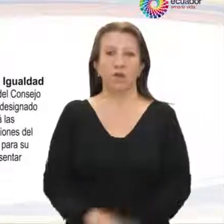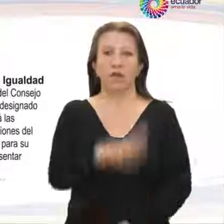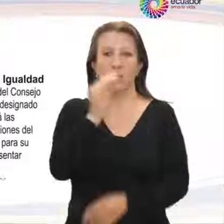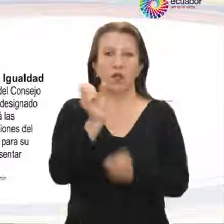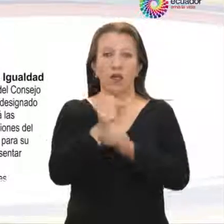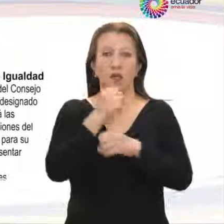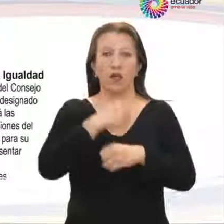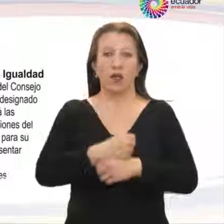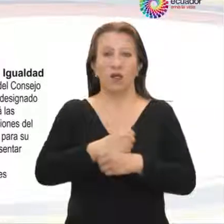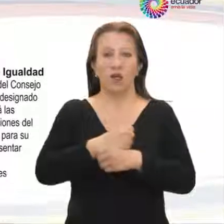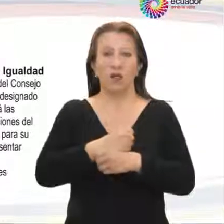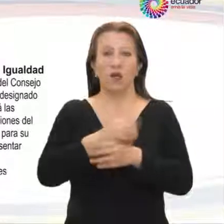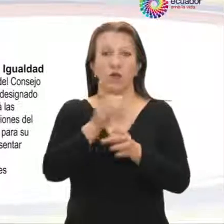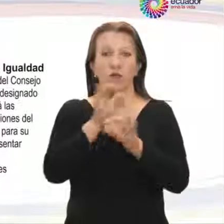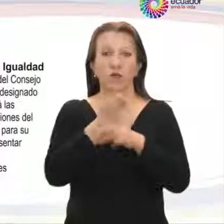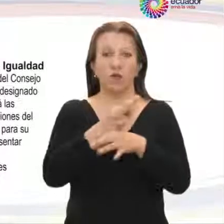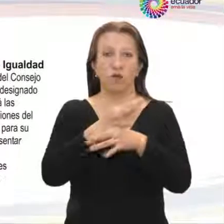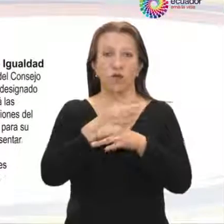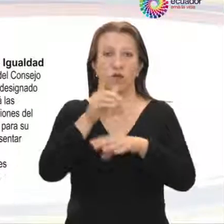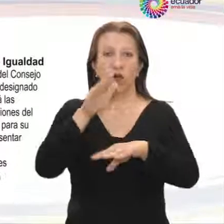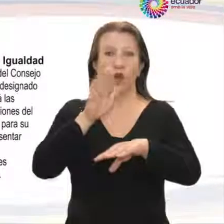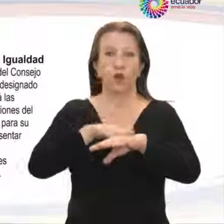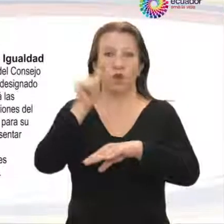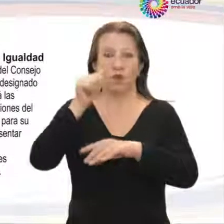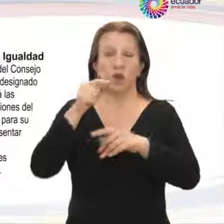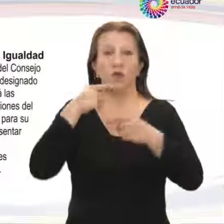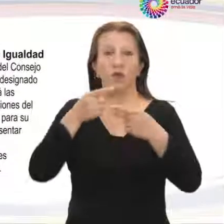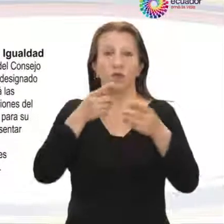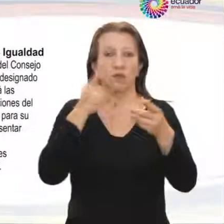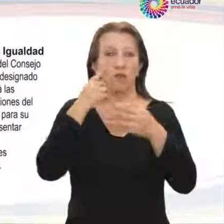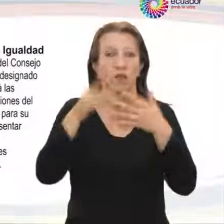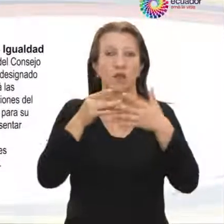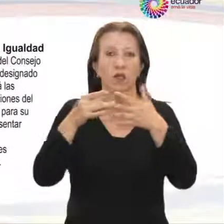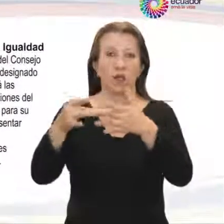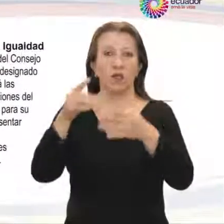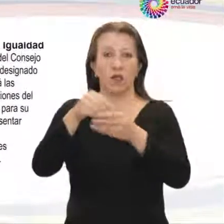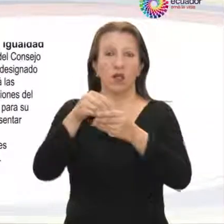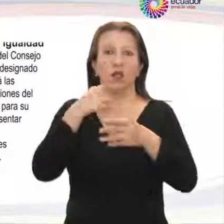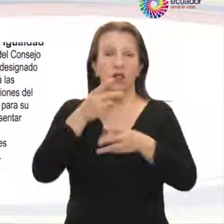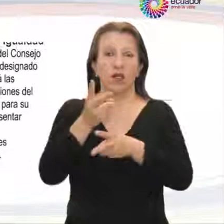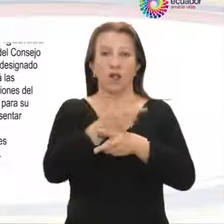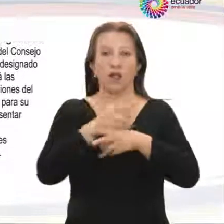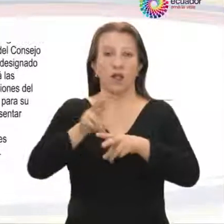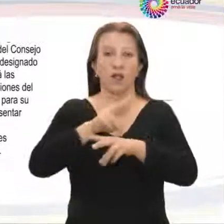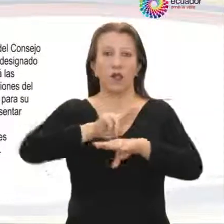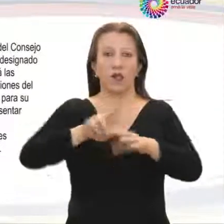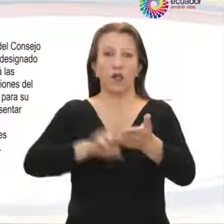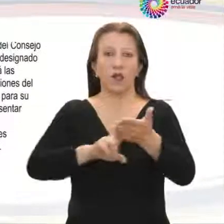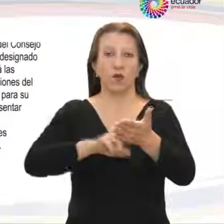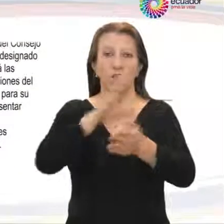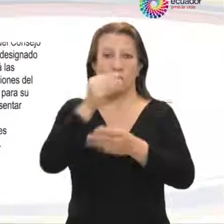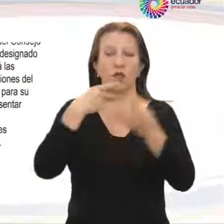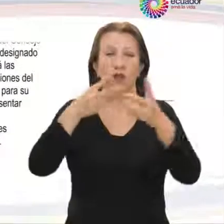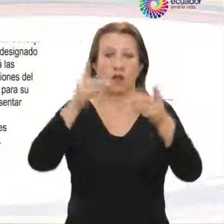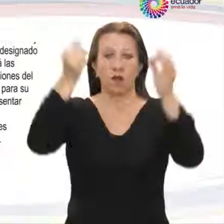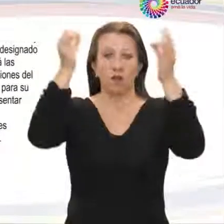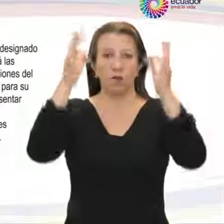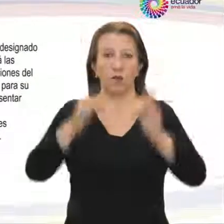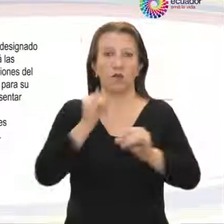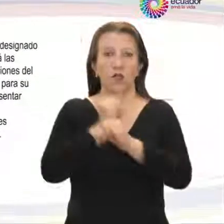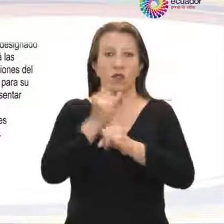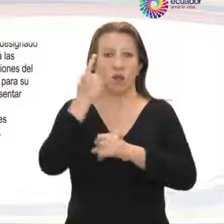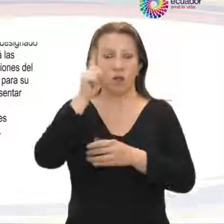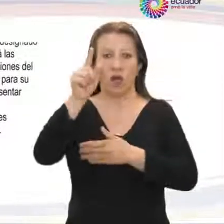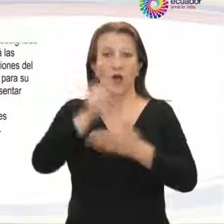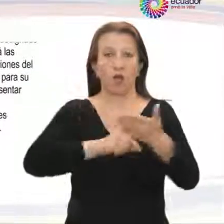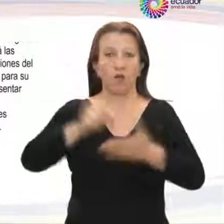Ejercerá las funciones de convocar, presidir y dirigir las sesiones del Consejo, proponer el presupuesto institucional para